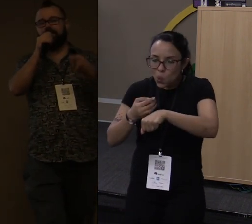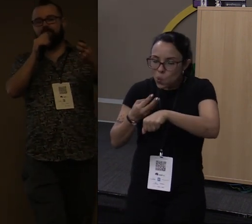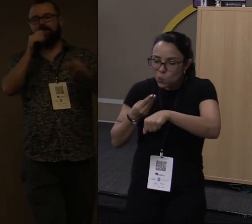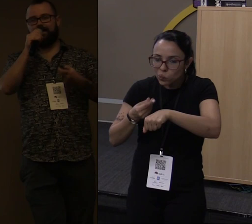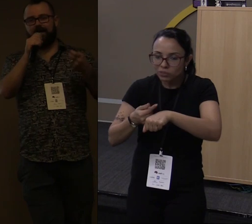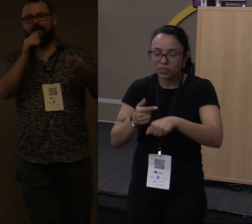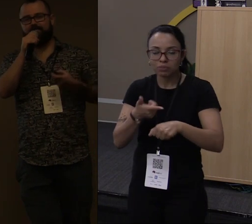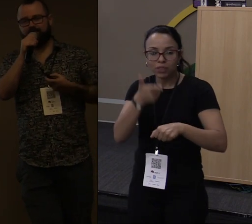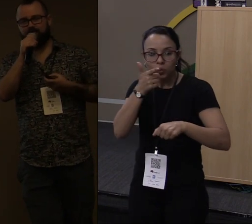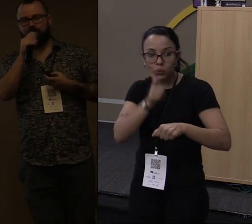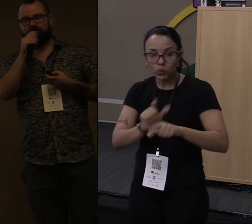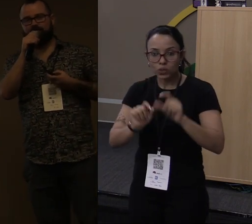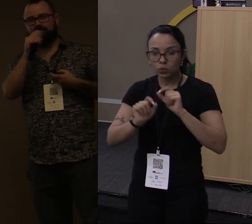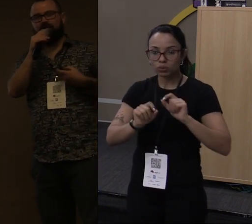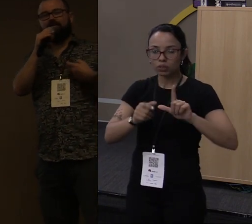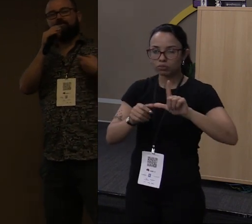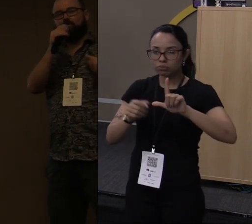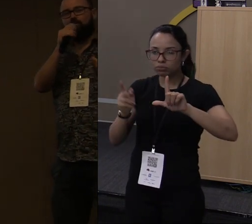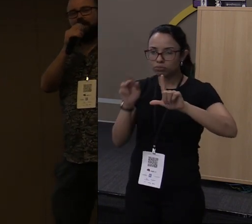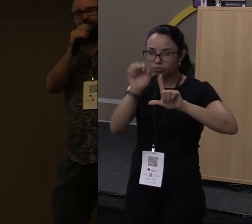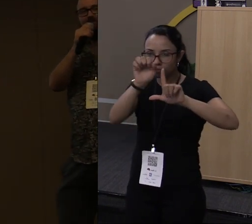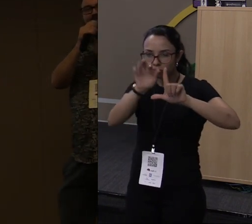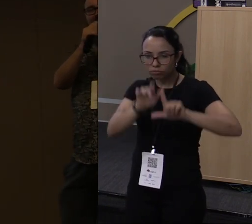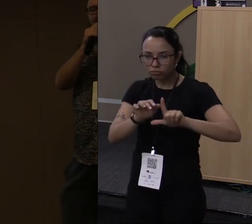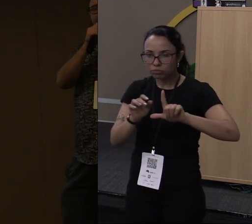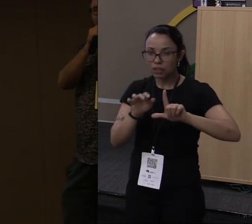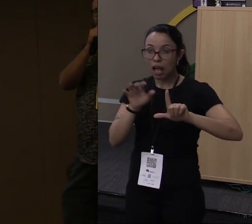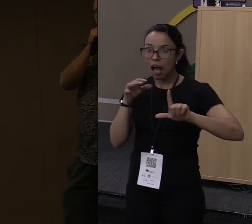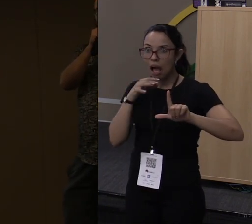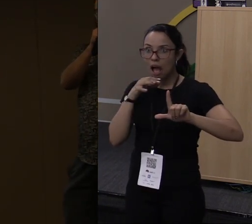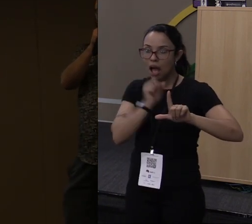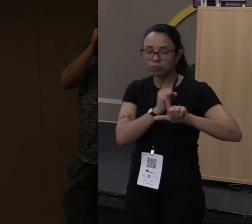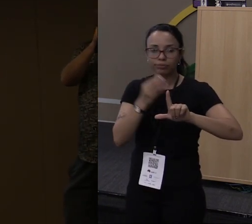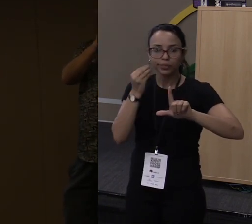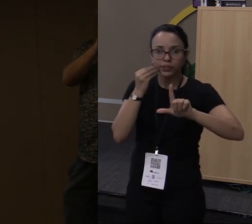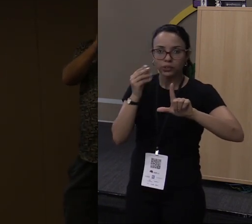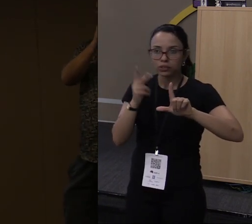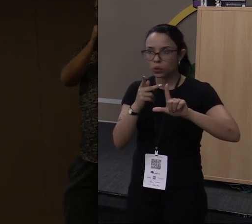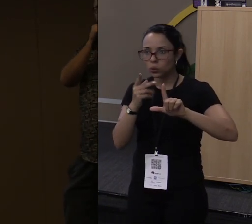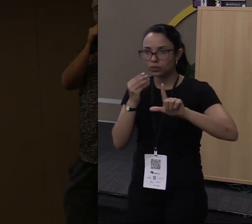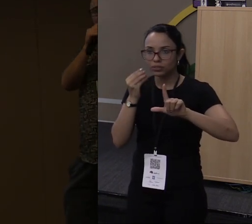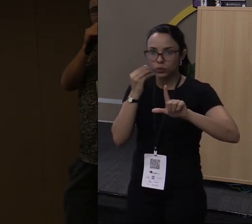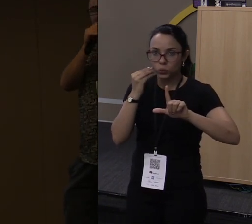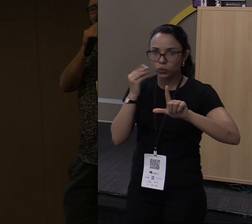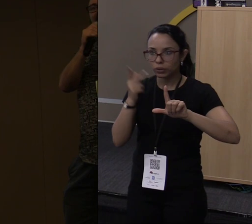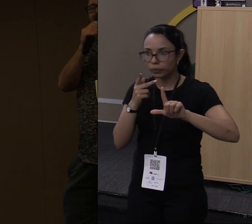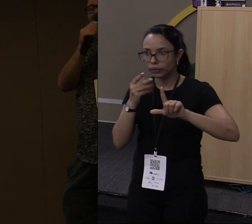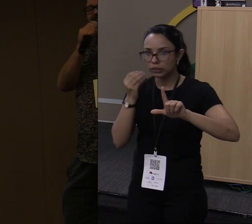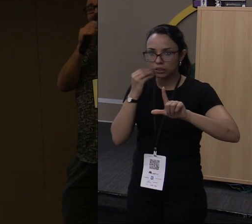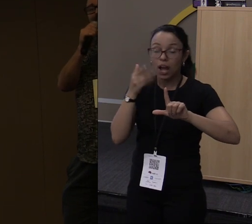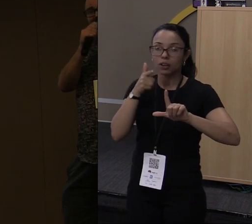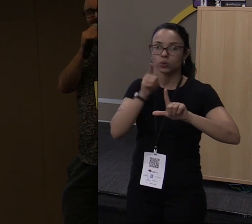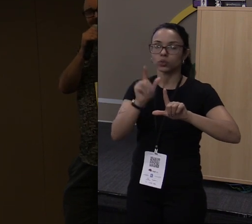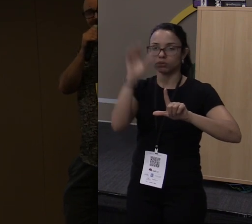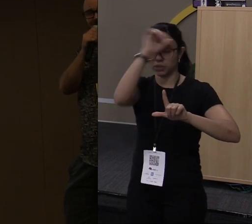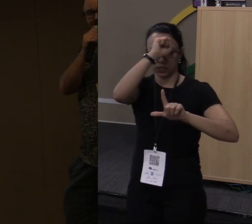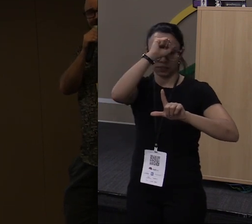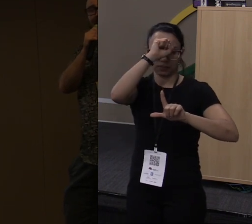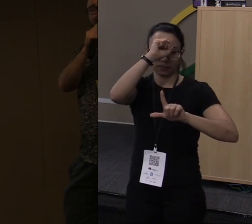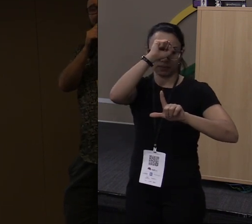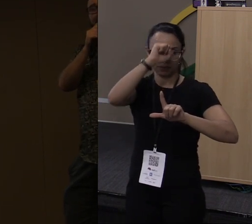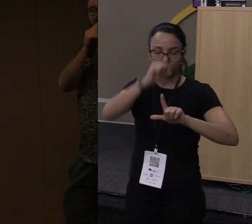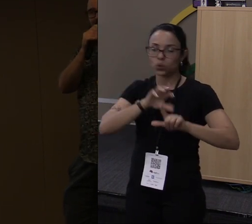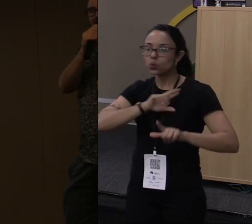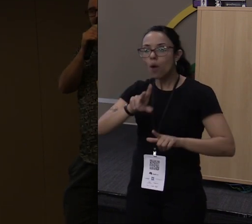já vai pegar essas coisas no método de tentativa e erro. Não que eu esteja recomendando isso.